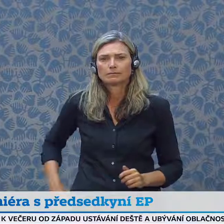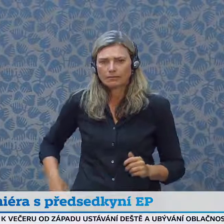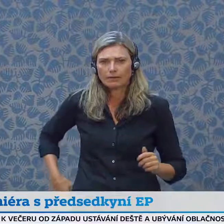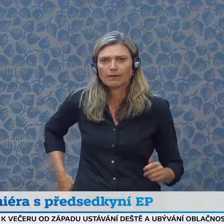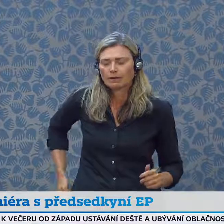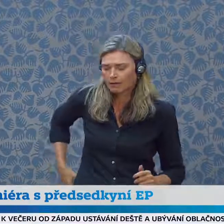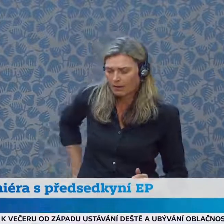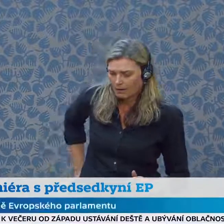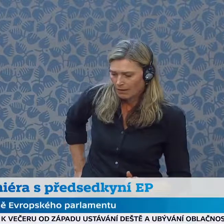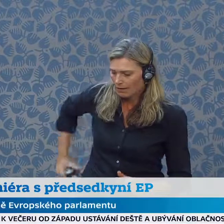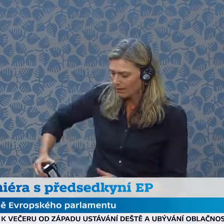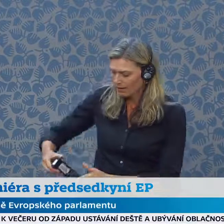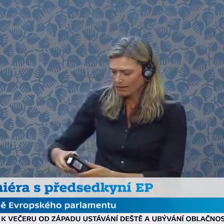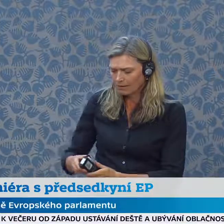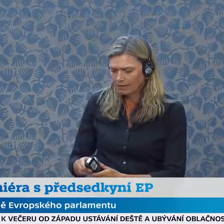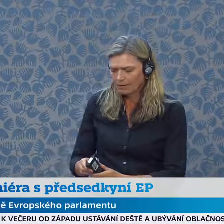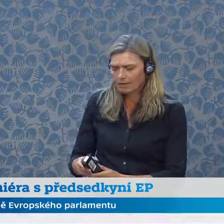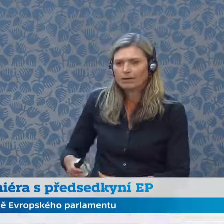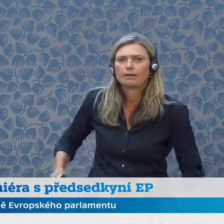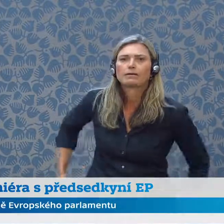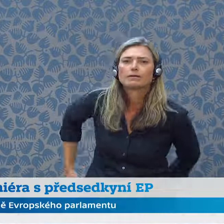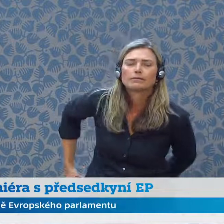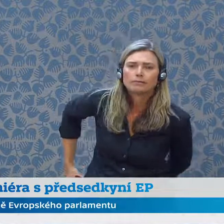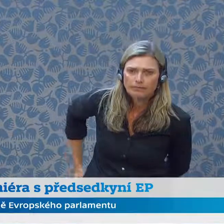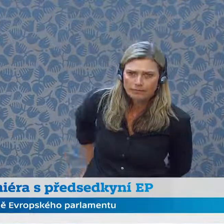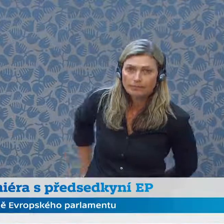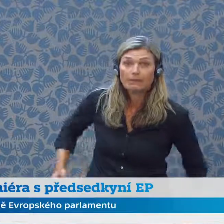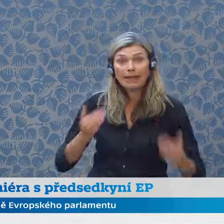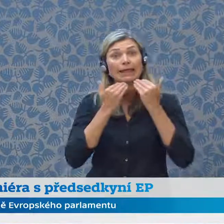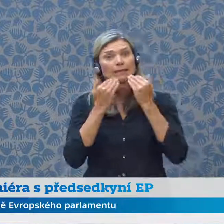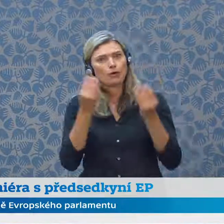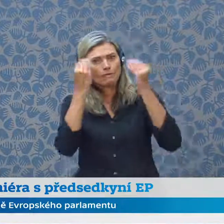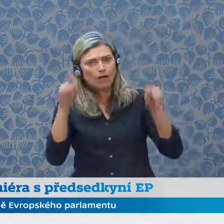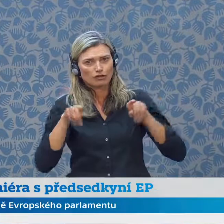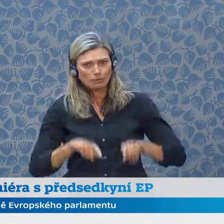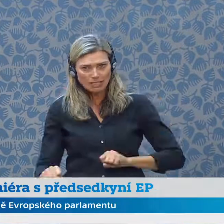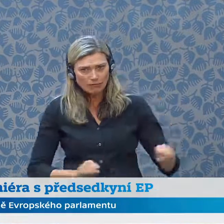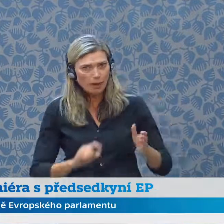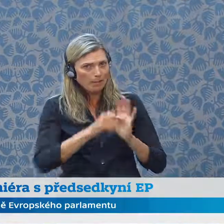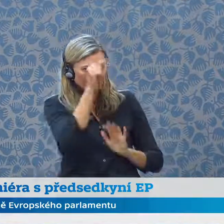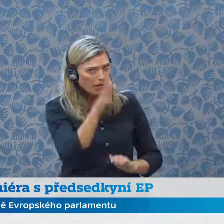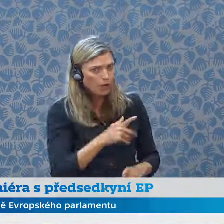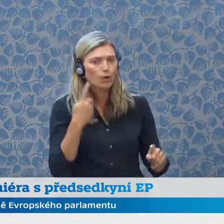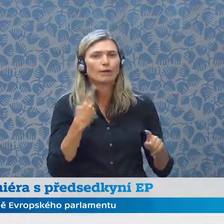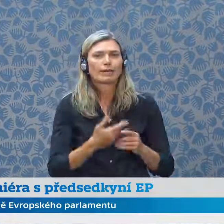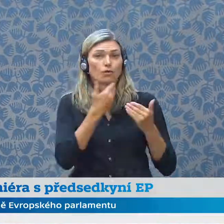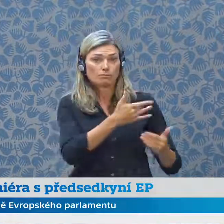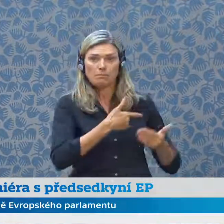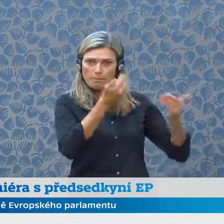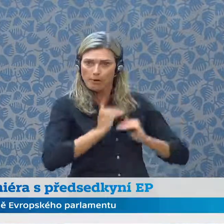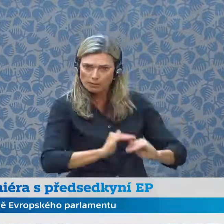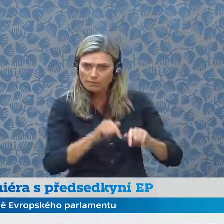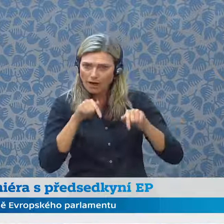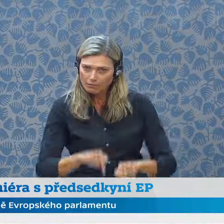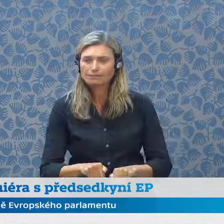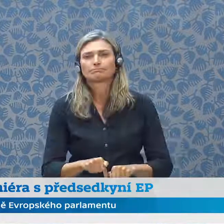Děkuji mnohokrát, děkuji vážený pane premiére, vážený pane Petře Fialo, děkuji za vaše pozvání